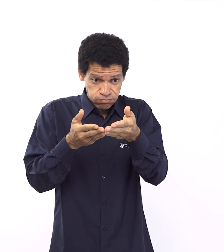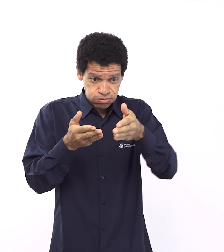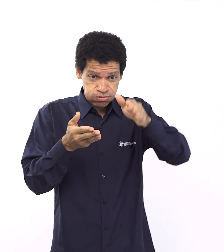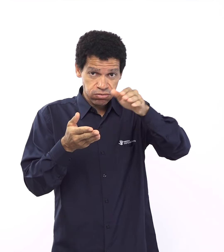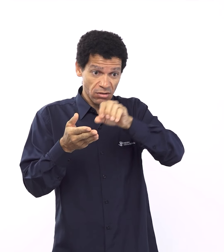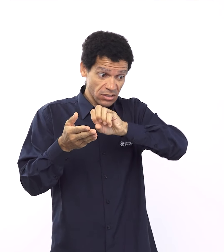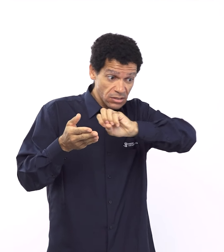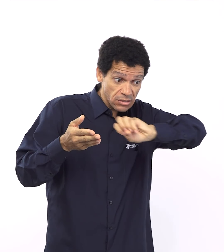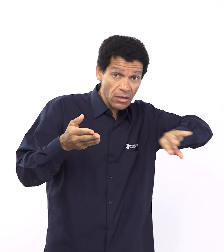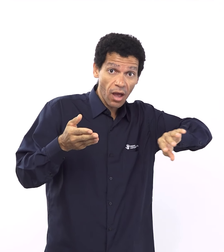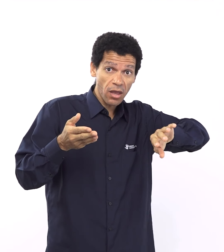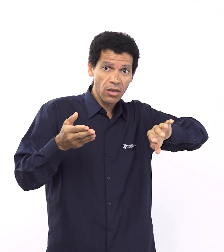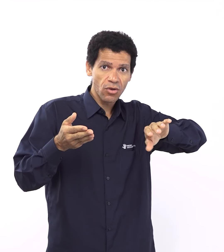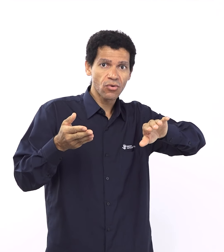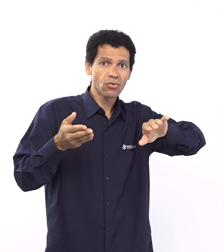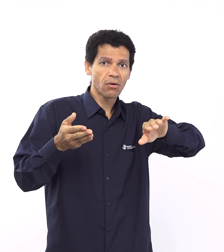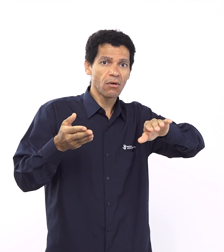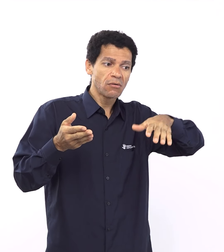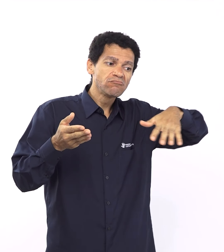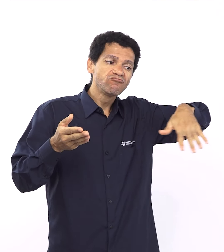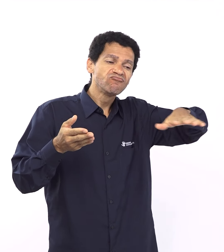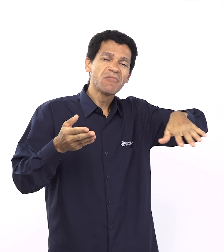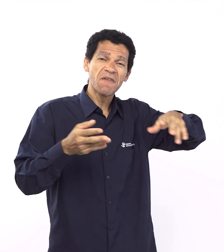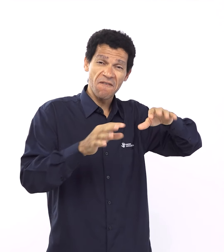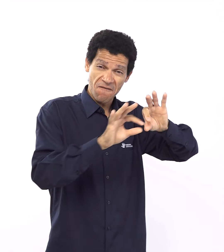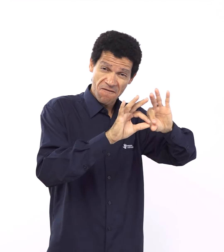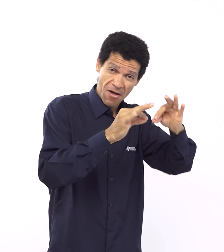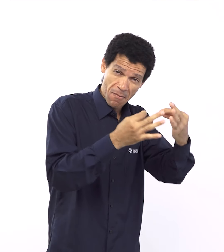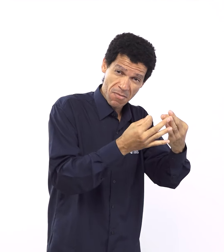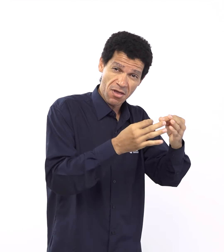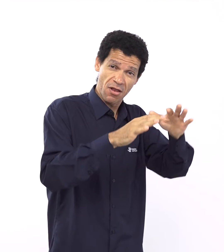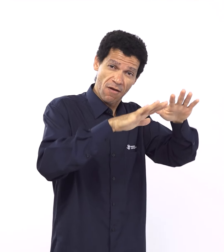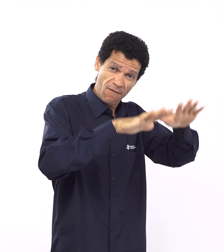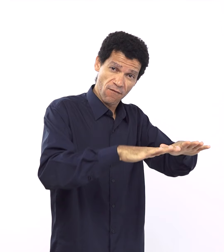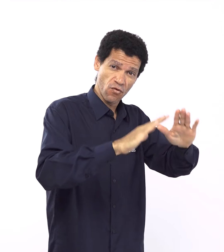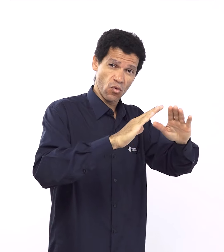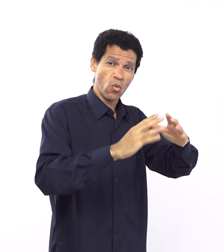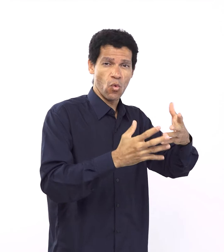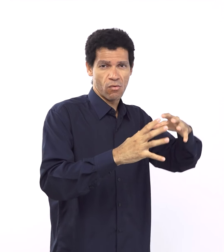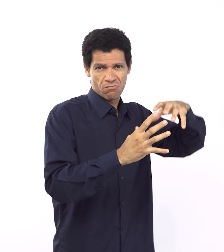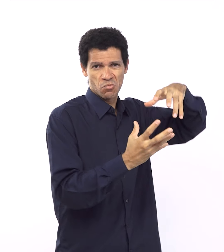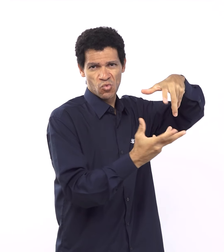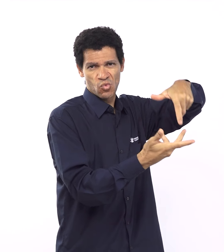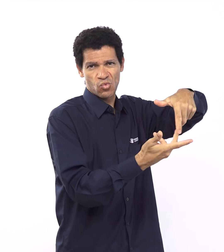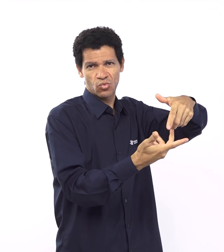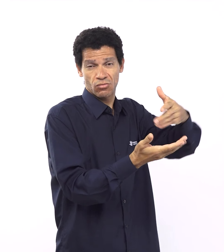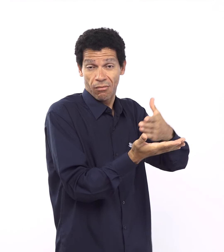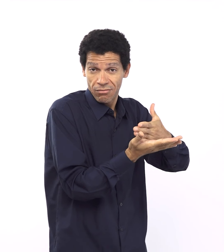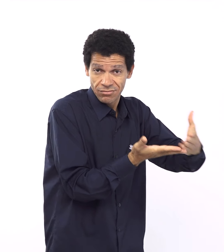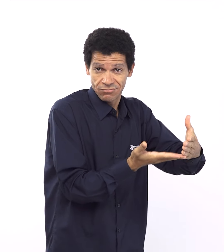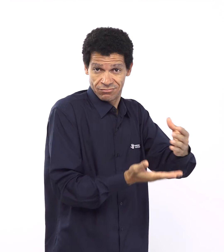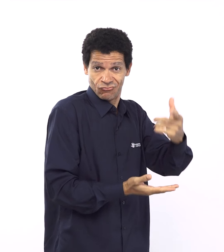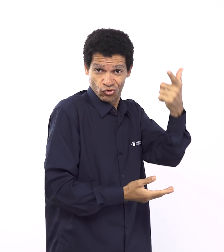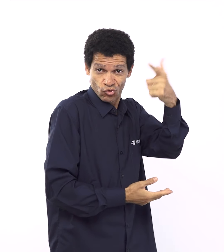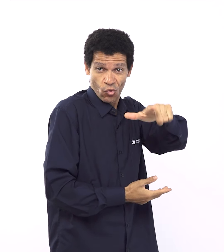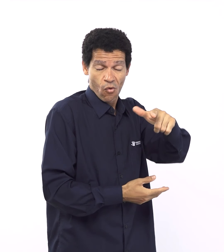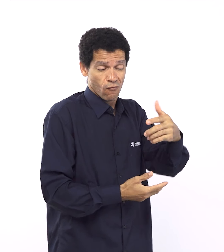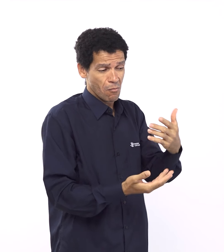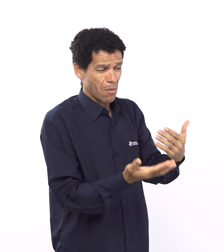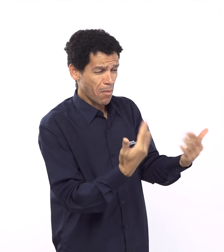desse espírito, né, que é assim, ele escreve como se fossem uns capítulos a mais do relato do dilúvio, e daí, no